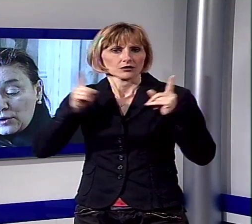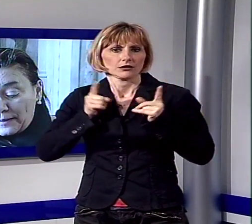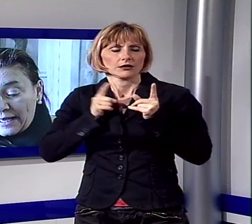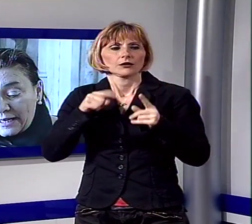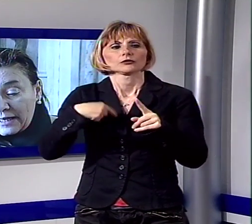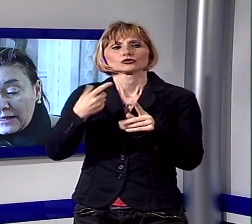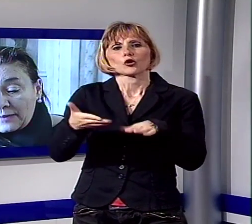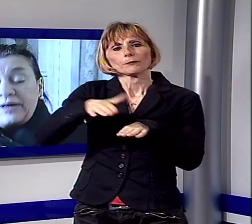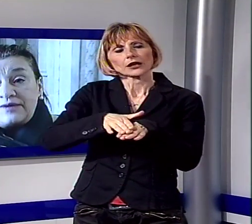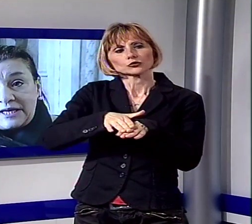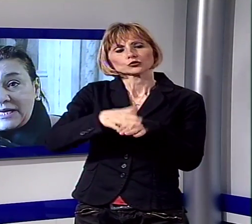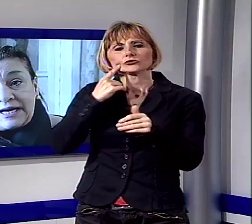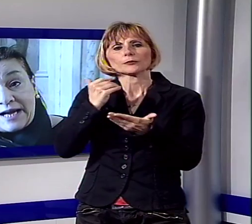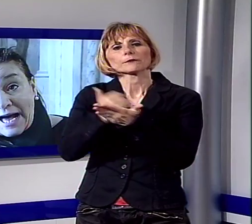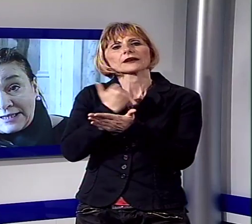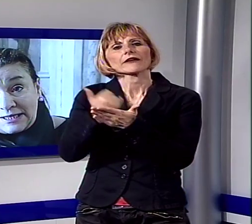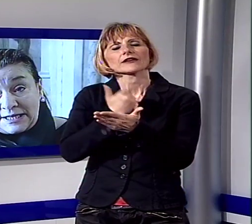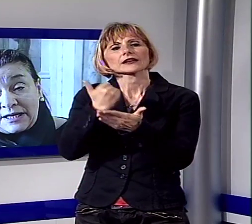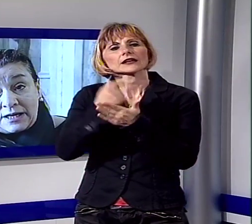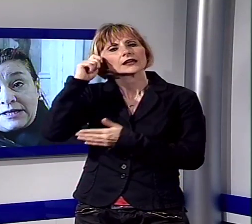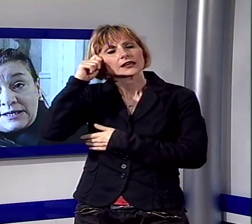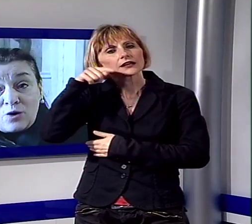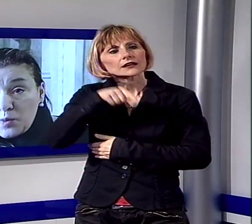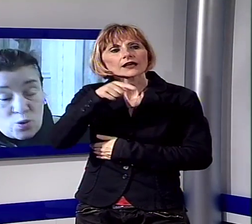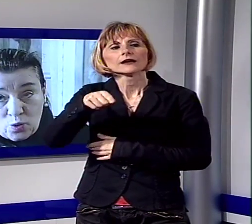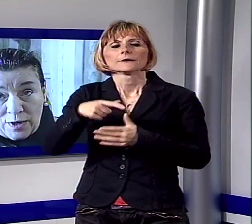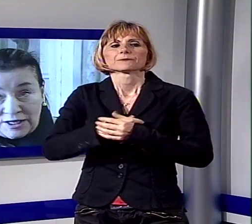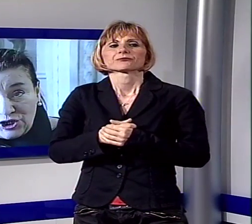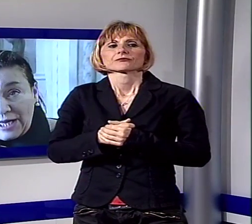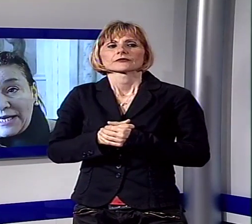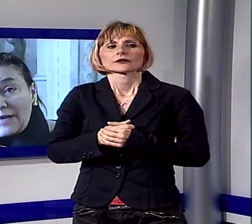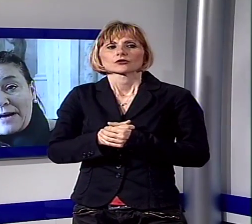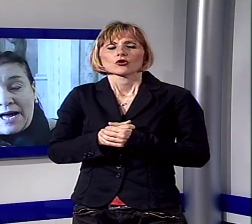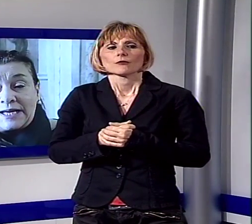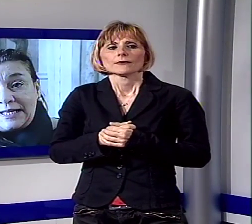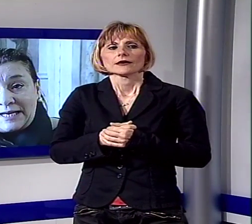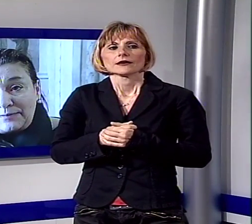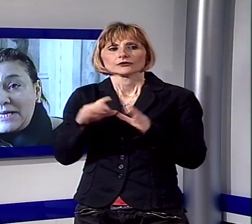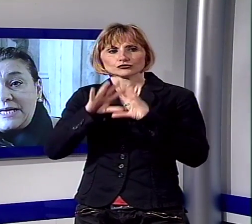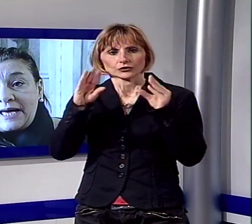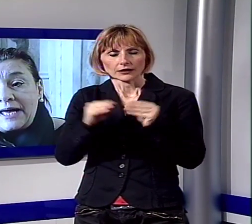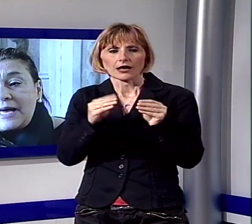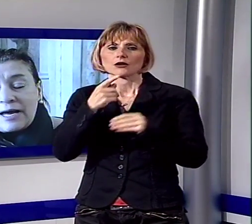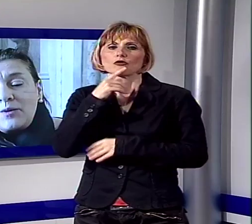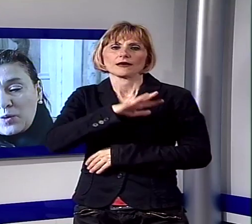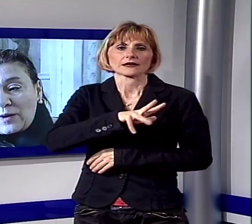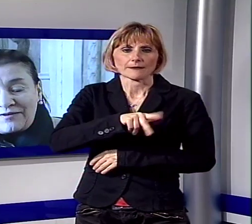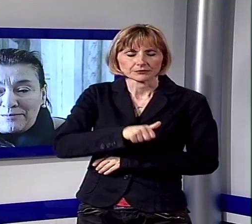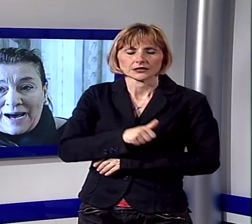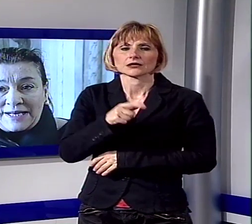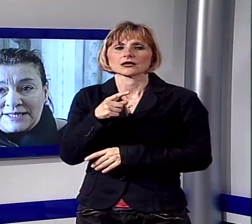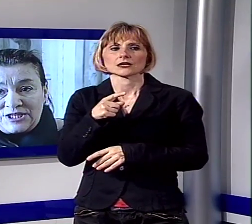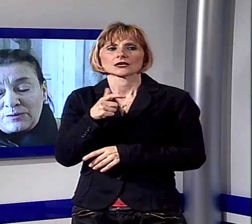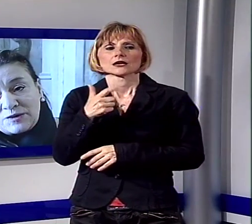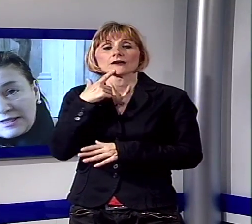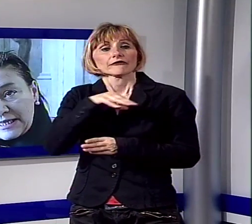per prevenire i reati comunque in genere, ma anche le rapine e comunque fa